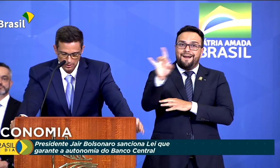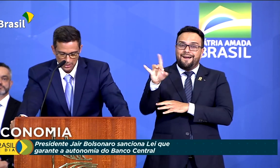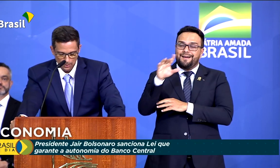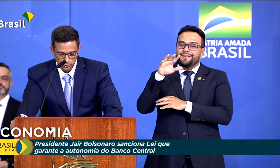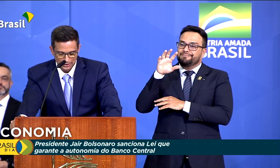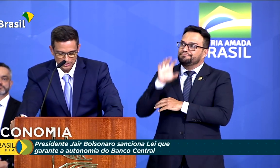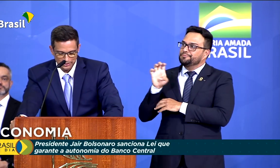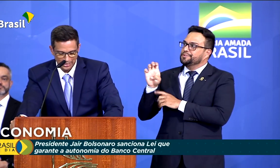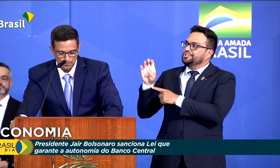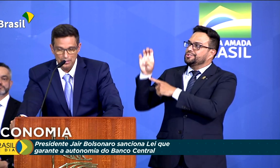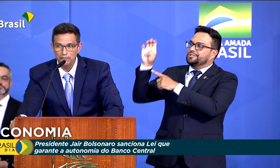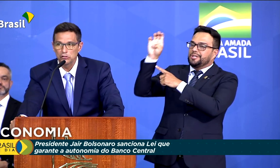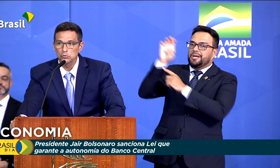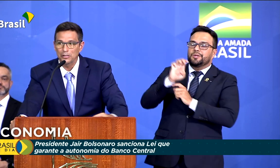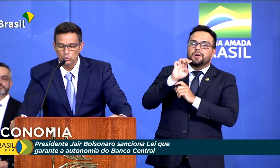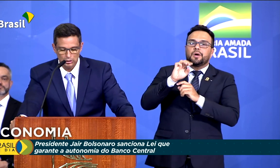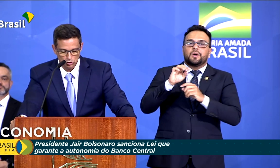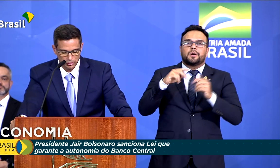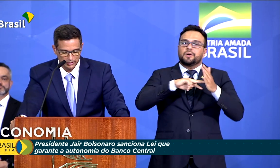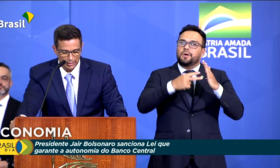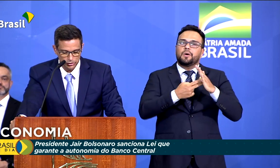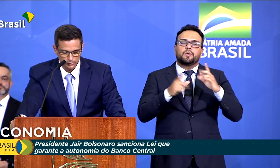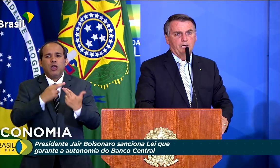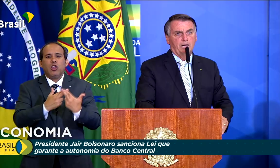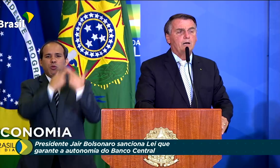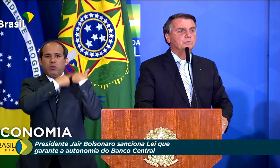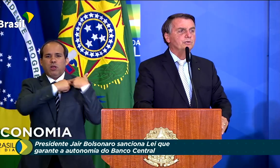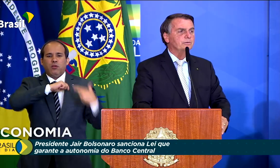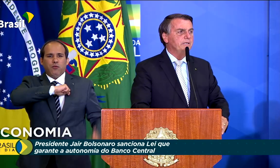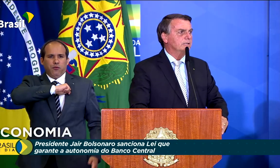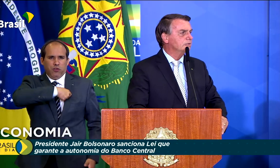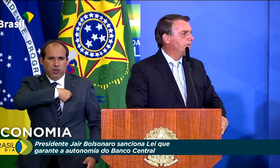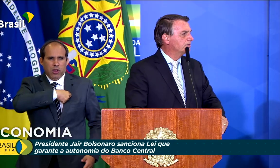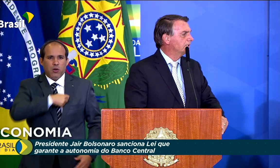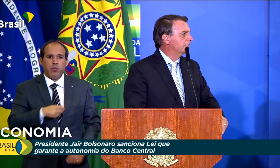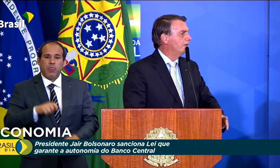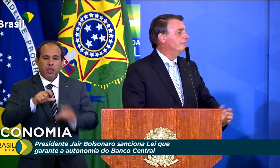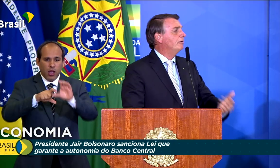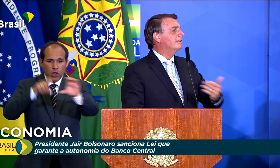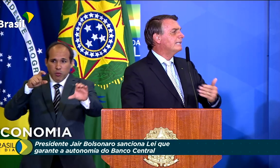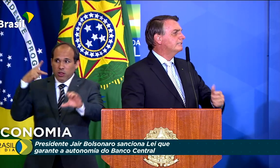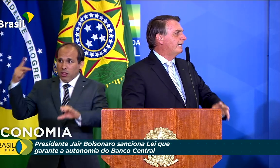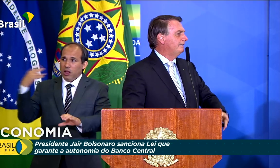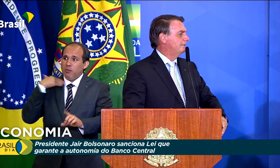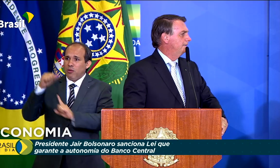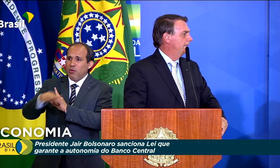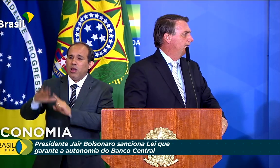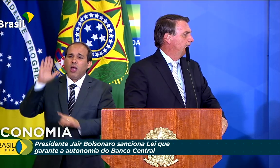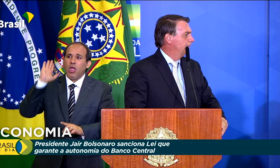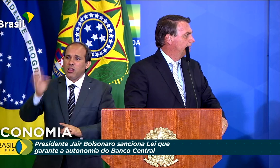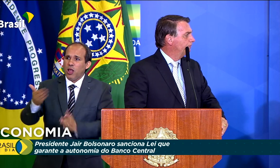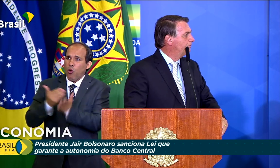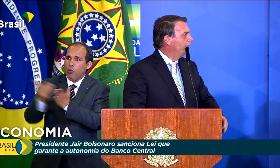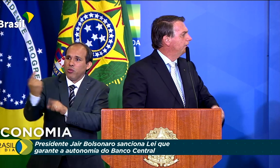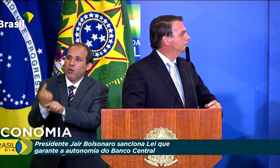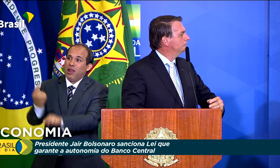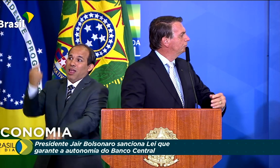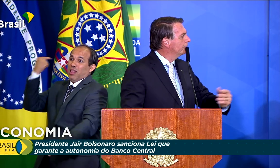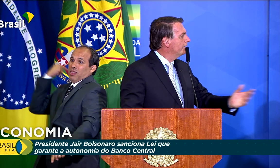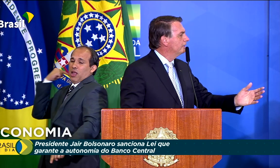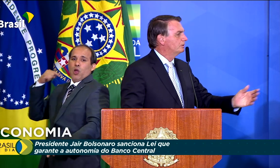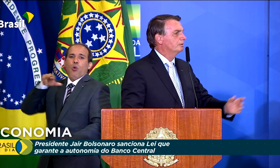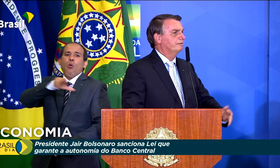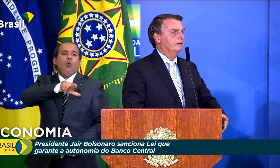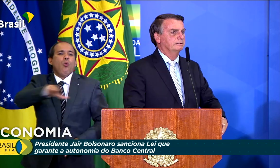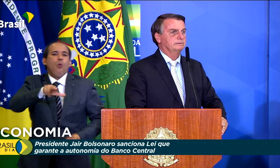seja, a mudança trará benefícios para toda a sociedade. A autonomia do Banco Central veio lá de trás. Não foi